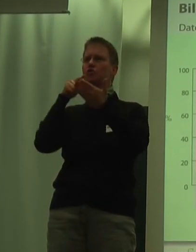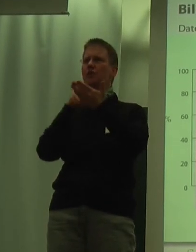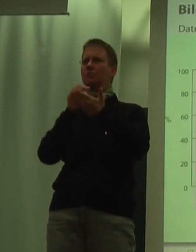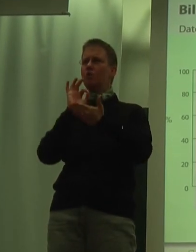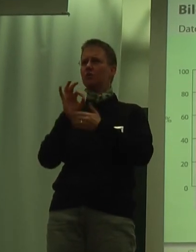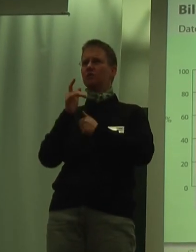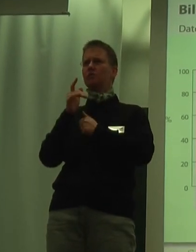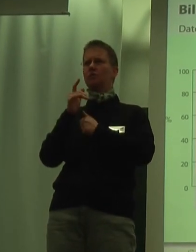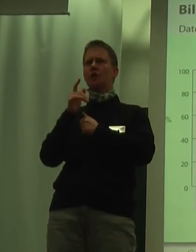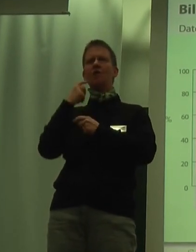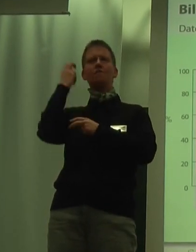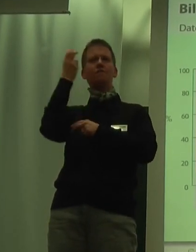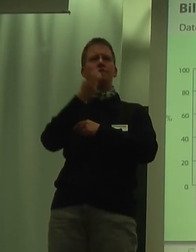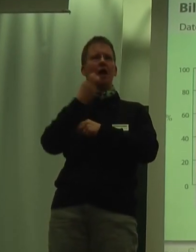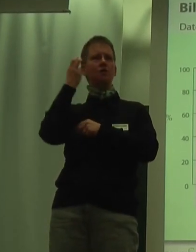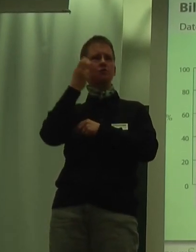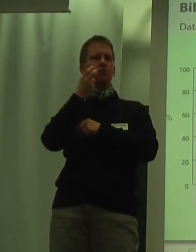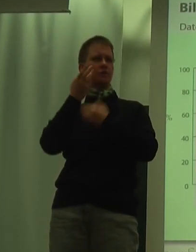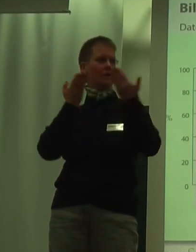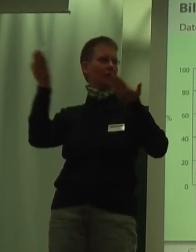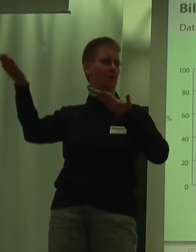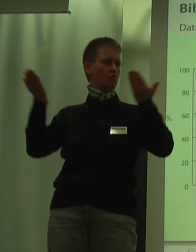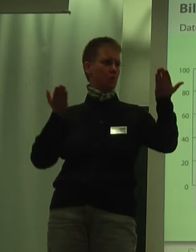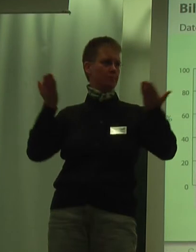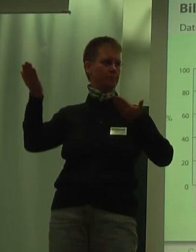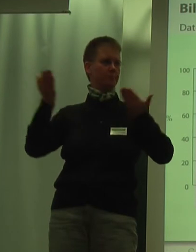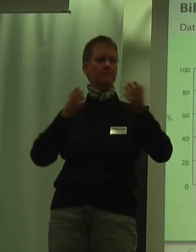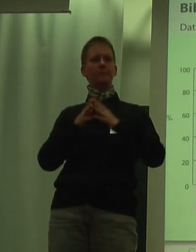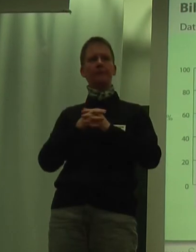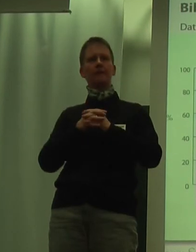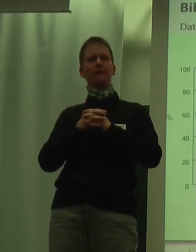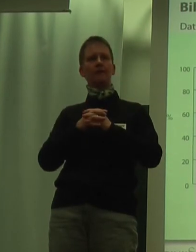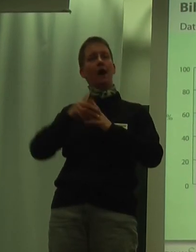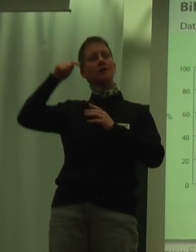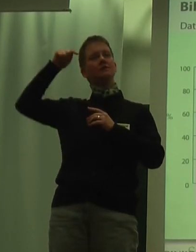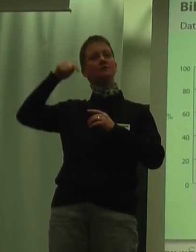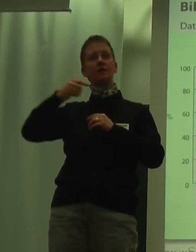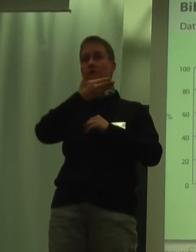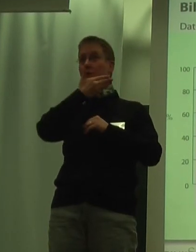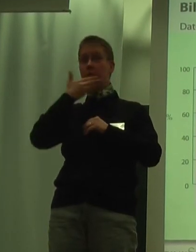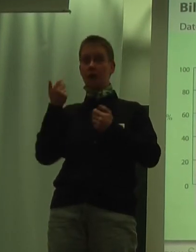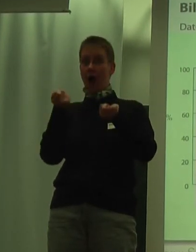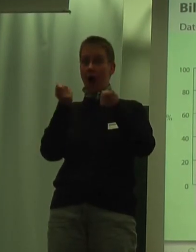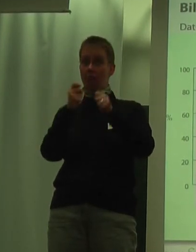versucht, gegenüberzustellen. Wenn Sie jetzt mal auf keinen Abschluss schauen,